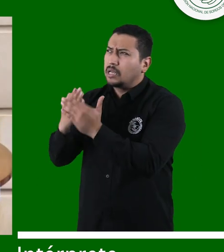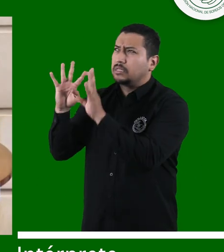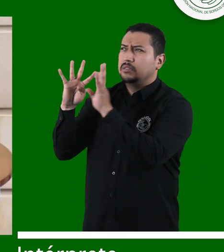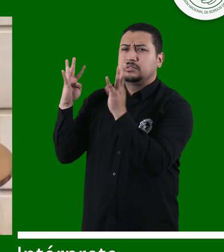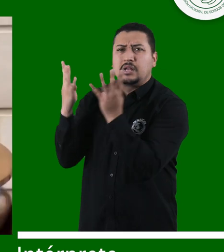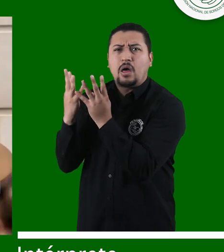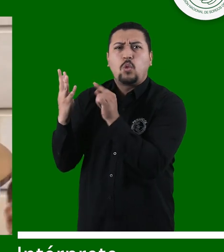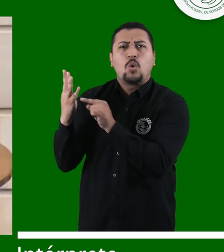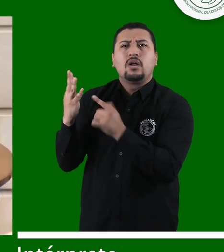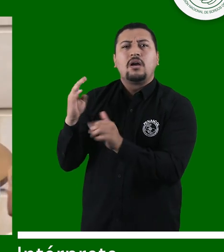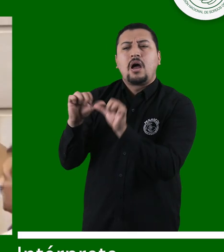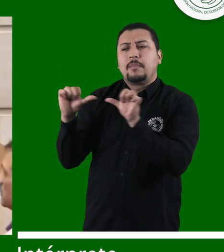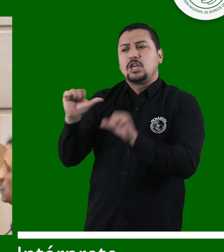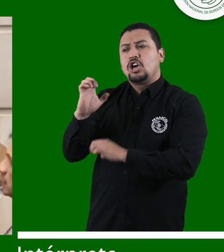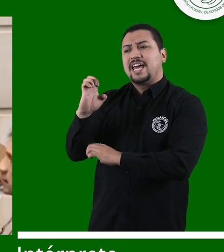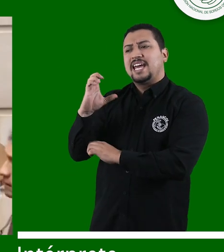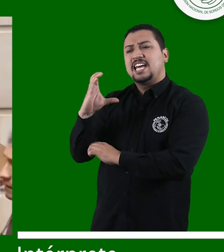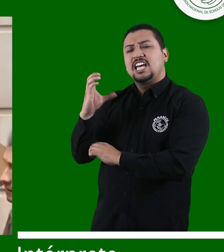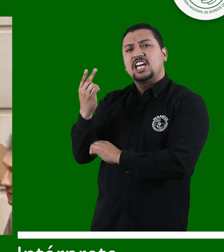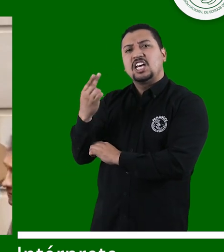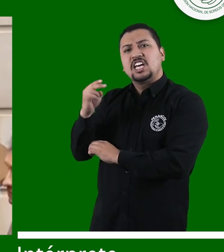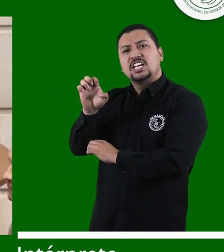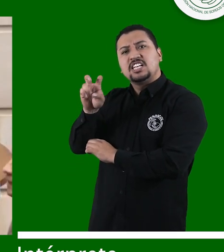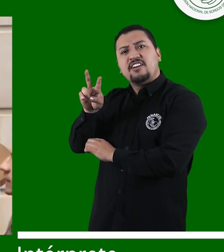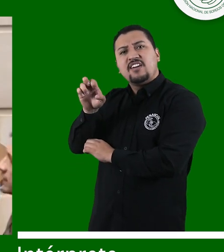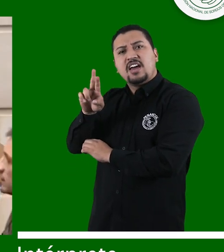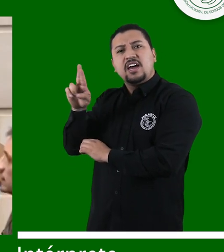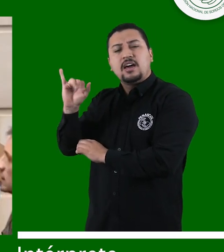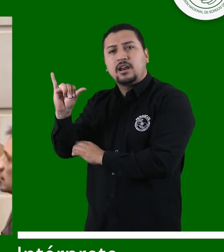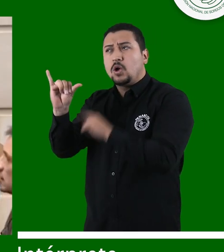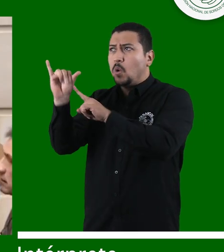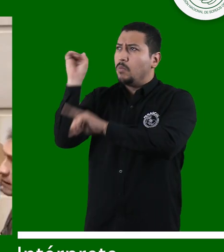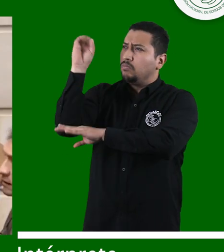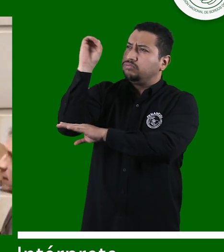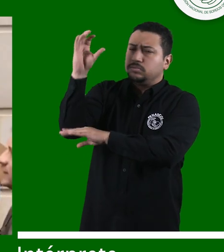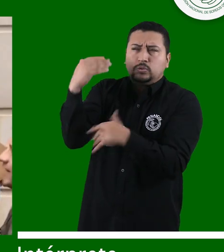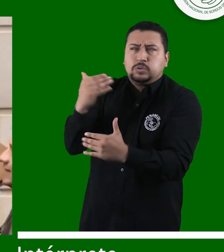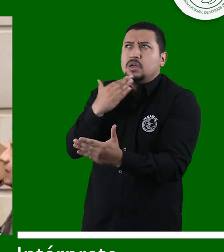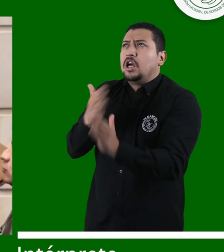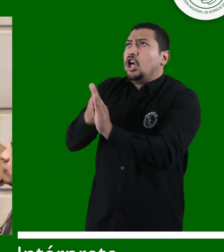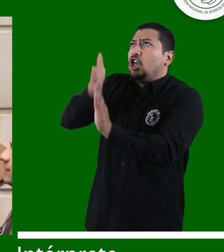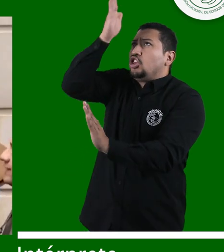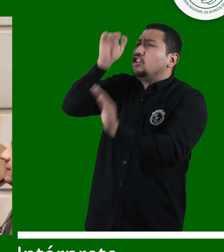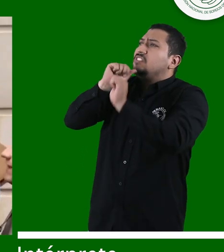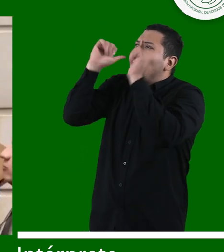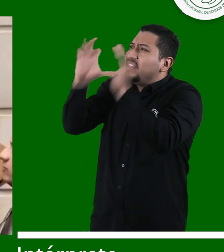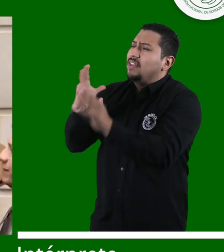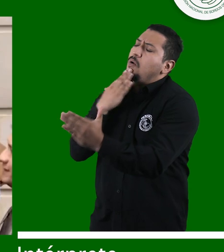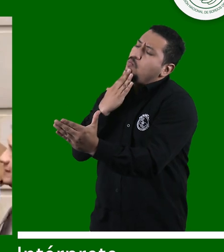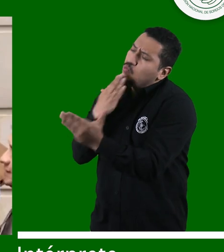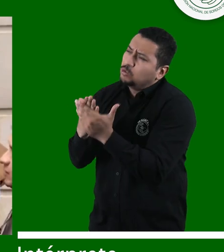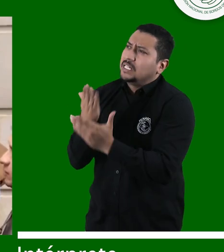ustedes, senador Guido Echeverri, por esa ponencia que hizo magistral. Dios lo bendiga. Muchas gracias.